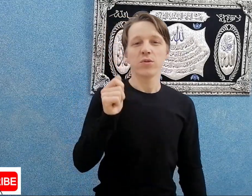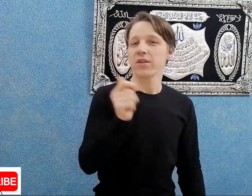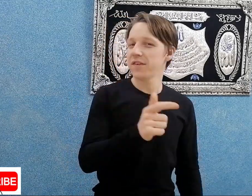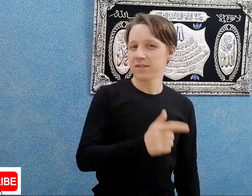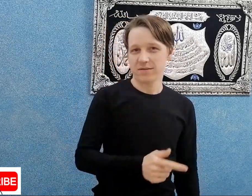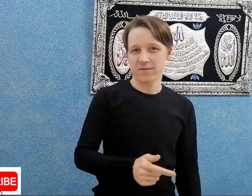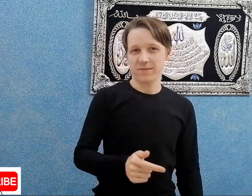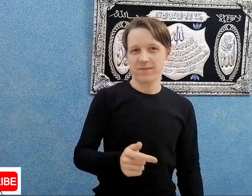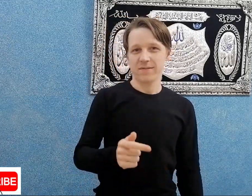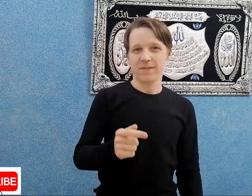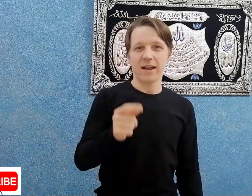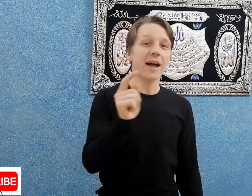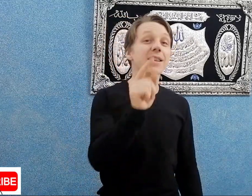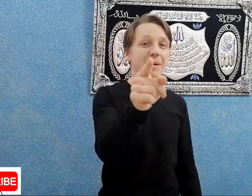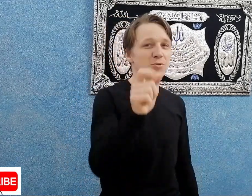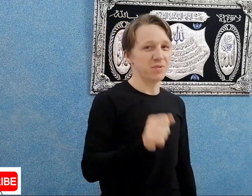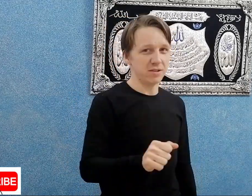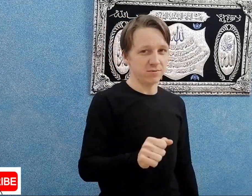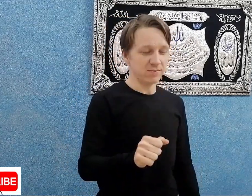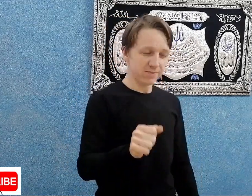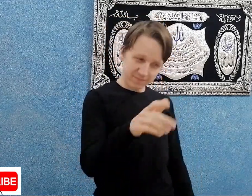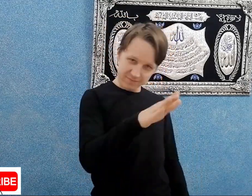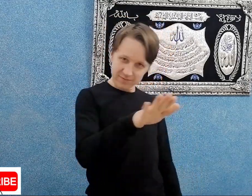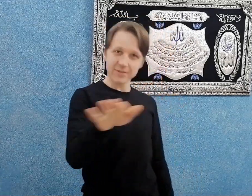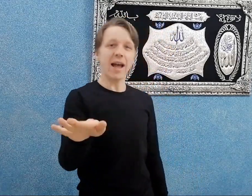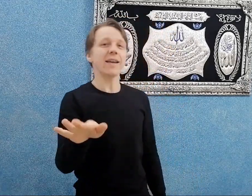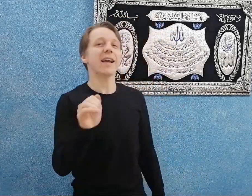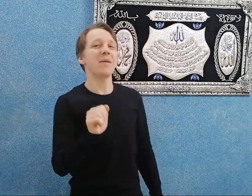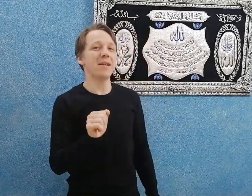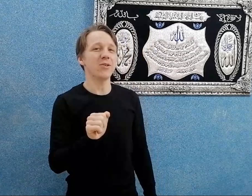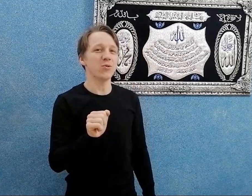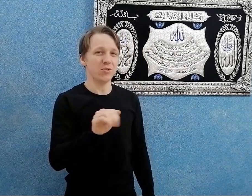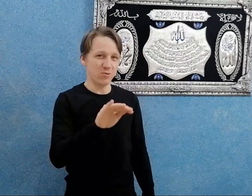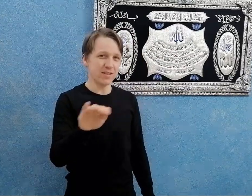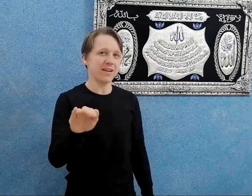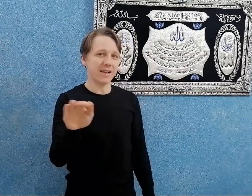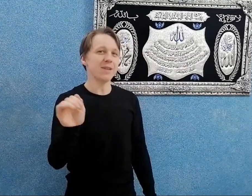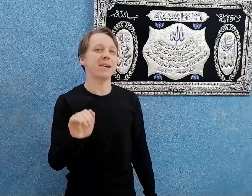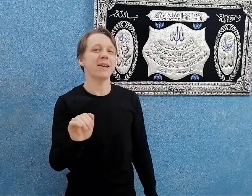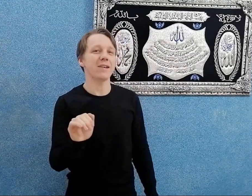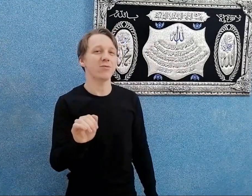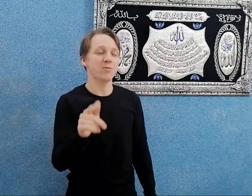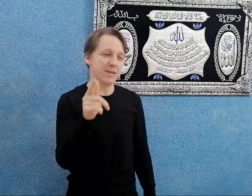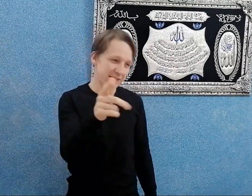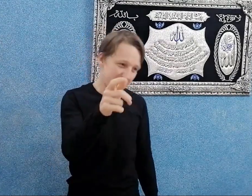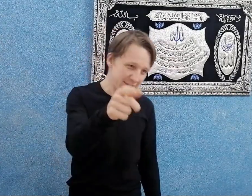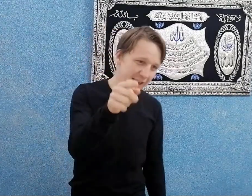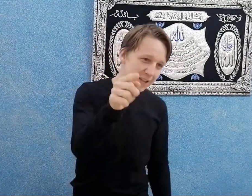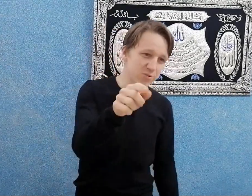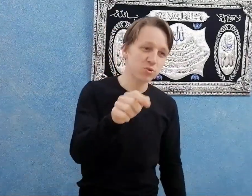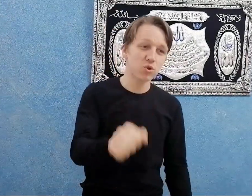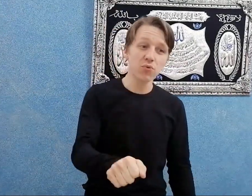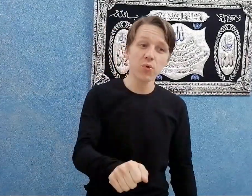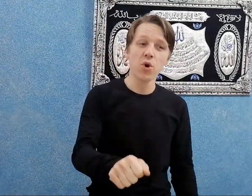ونضافتها. لحد ما انتم بتيجوا. دي هنتكلم عليها نقطة دلوقتي هنتكلم عليها على طول. بس انا بس عايزكم تشوفوا.